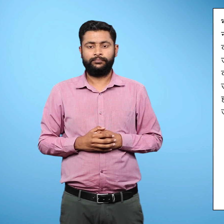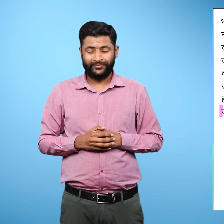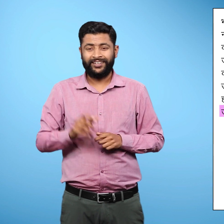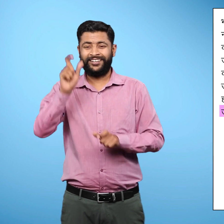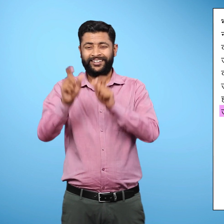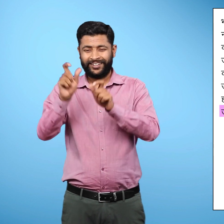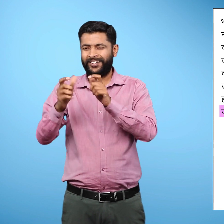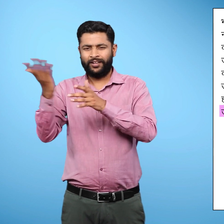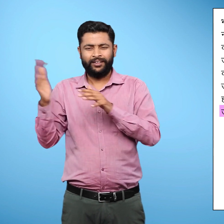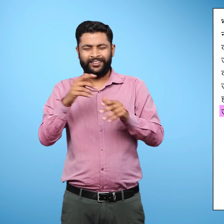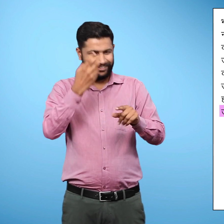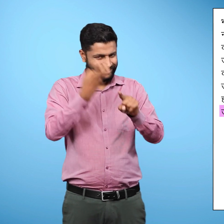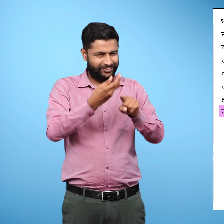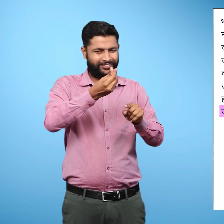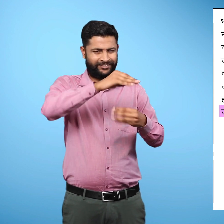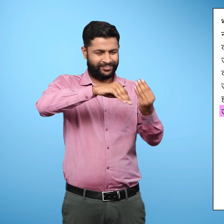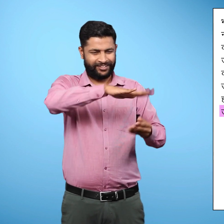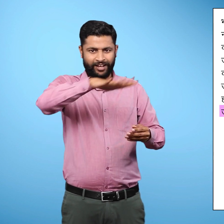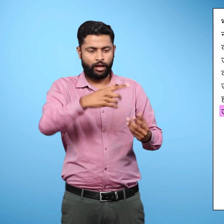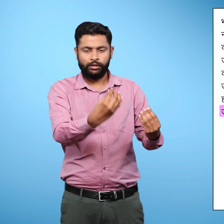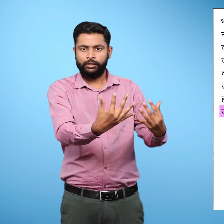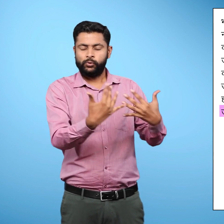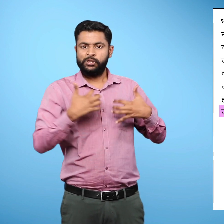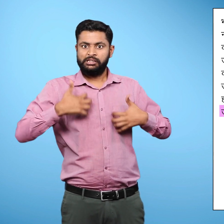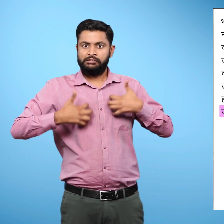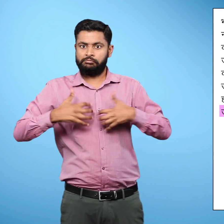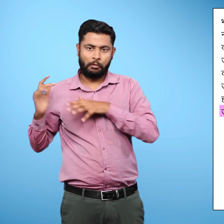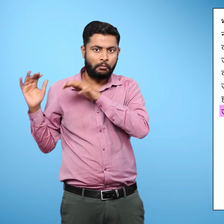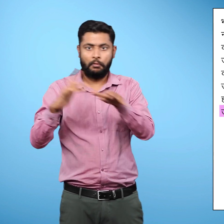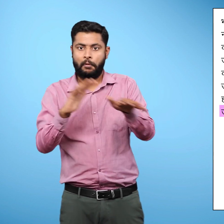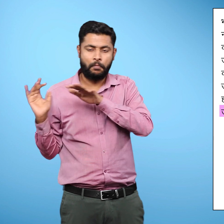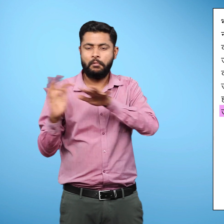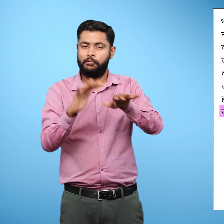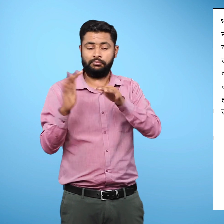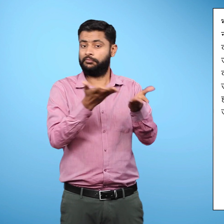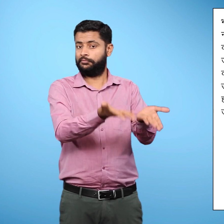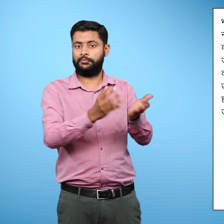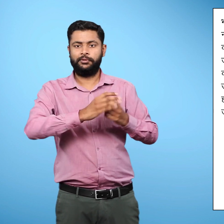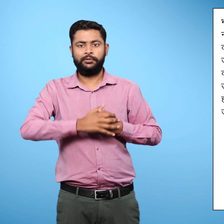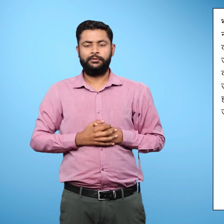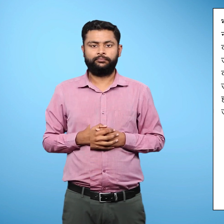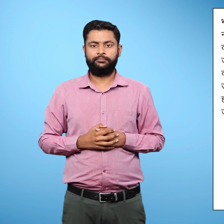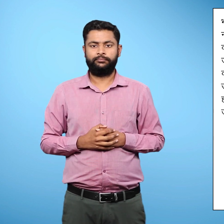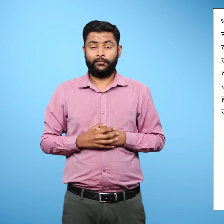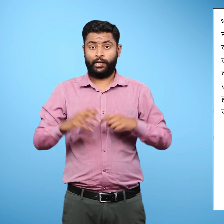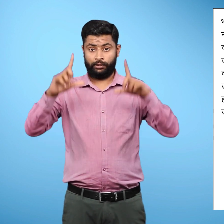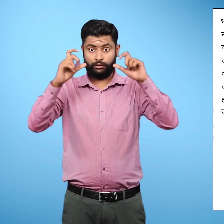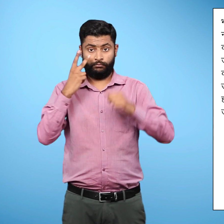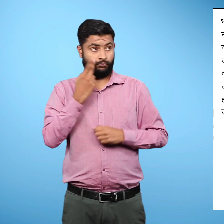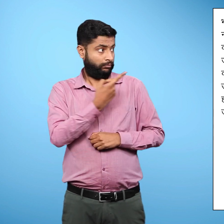जो परियटकों को आकरशित करते हैं। इस प्रिष्ठ पर